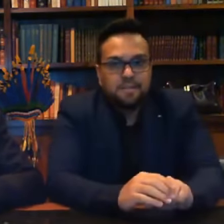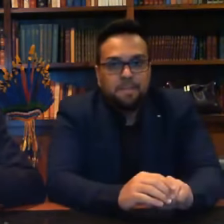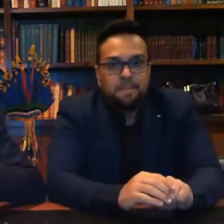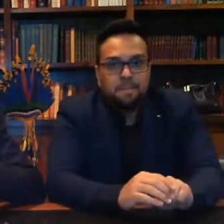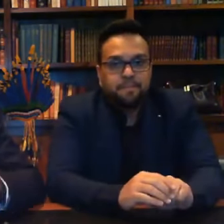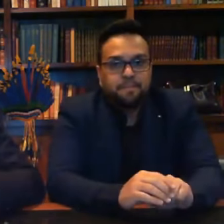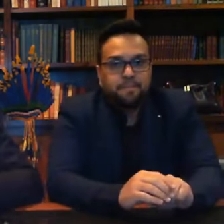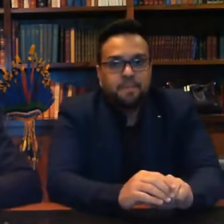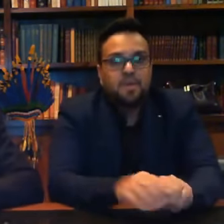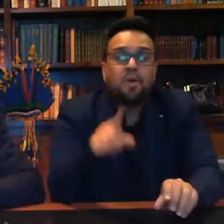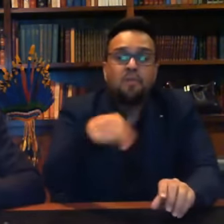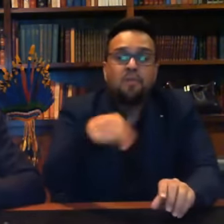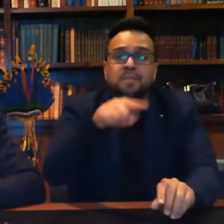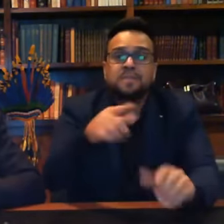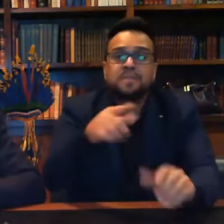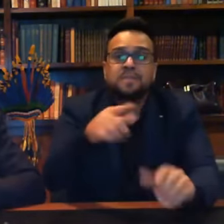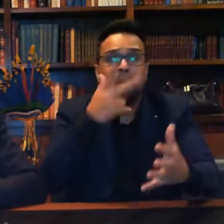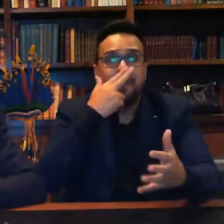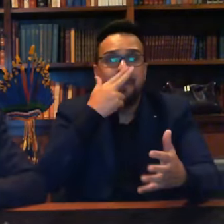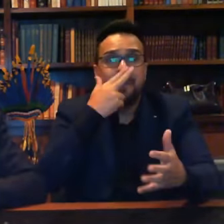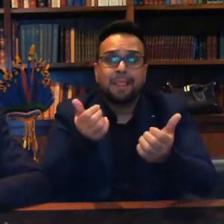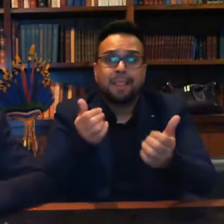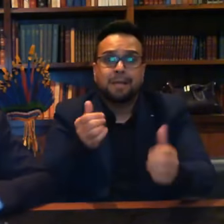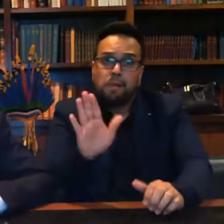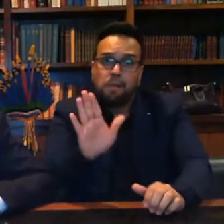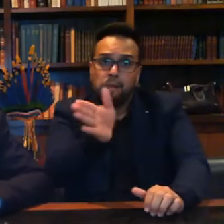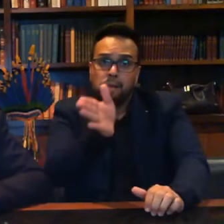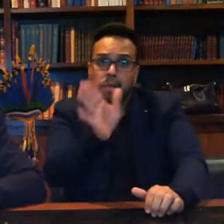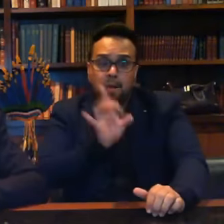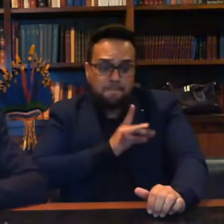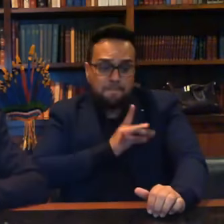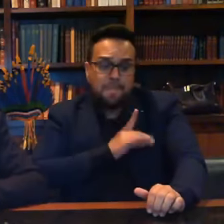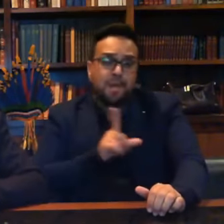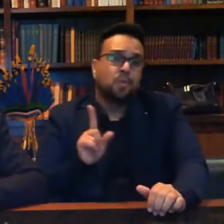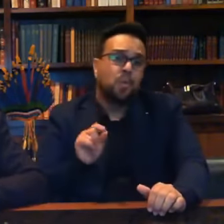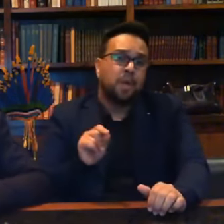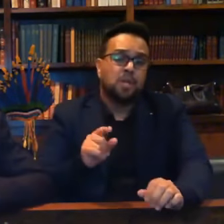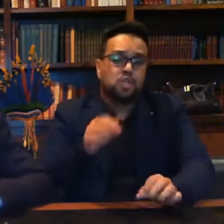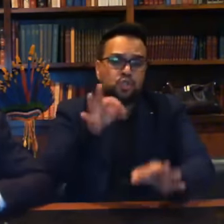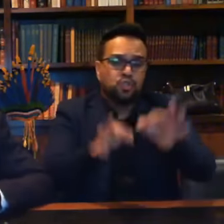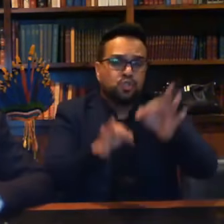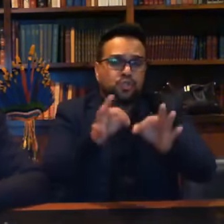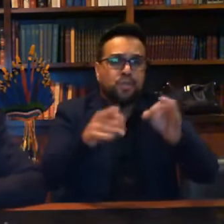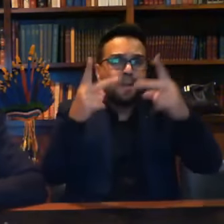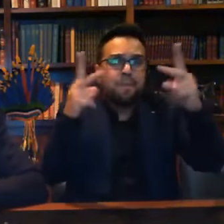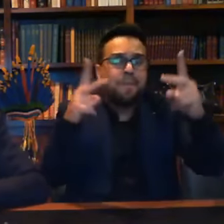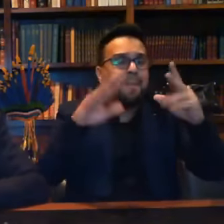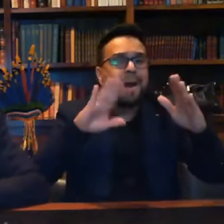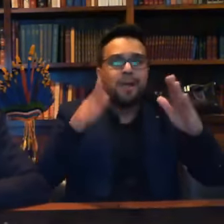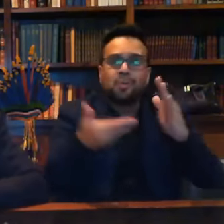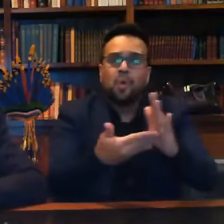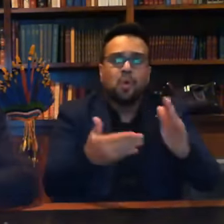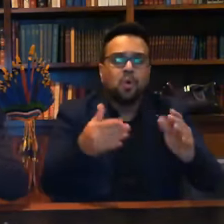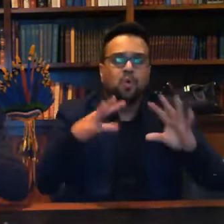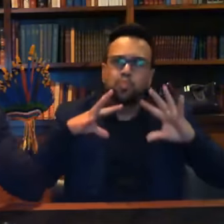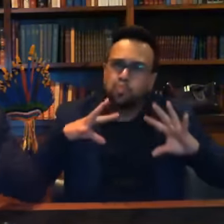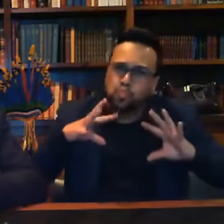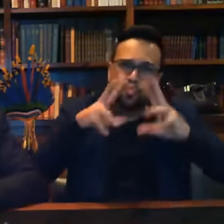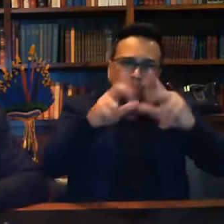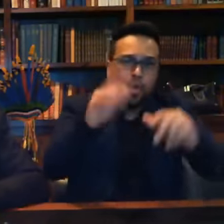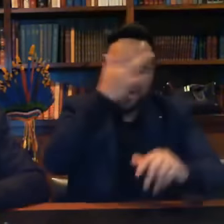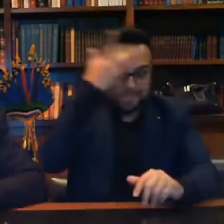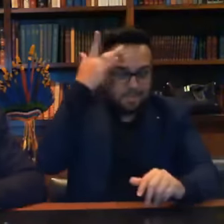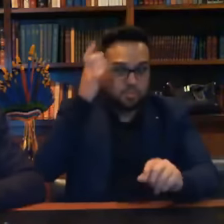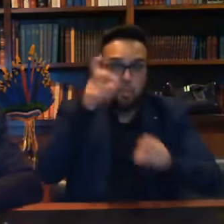Querem intimidar quem? A justiça é para todos. Todo mundo no Brasil, o grande